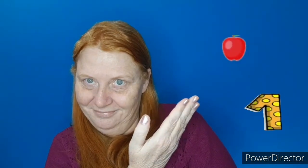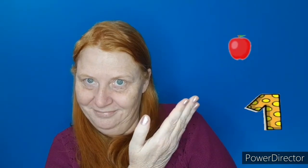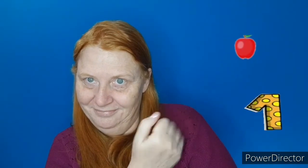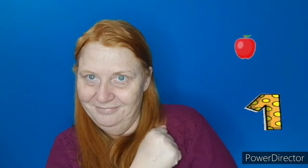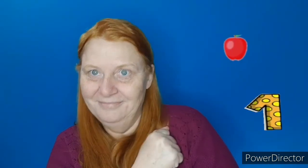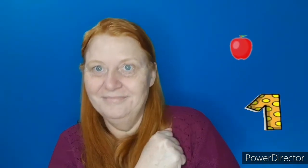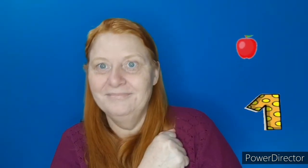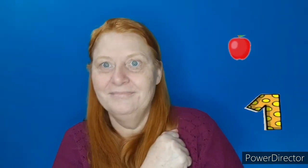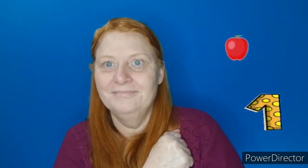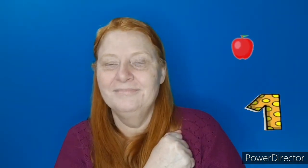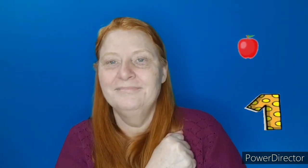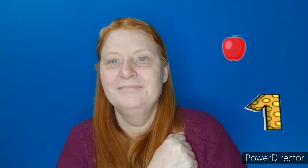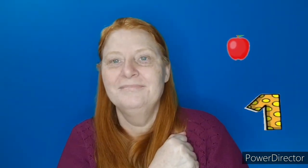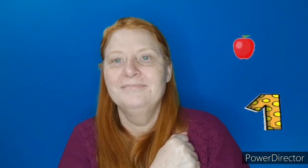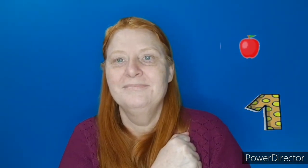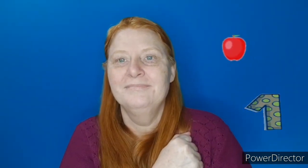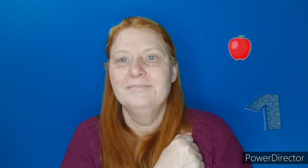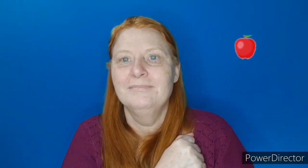Olha, uma maçã.